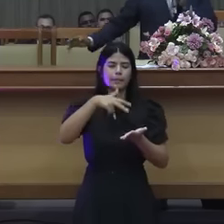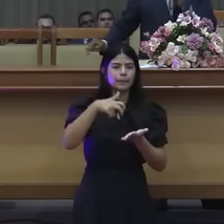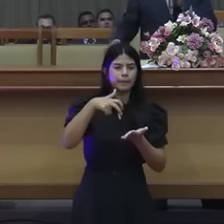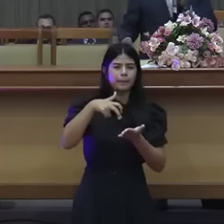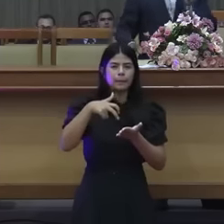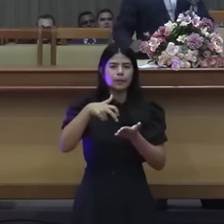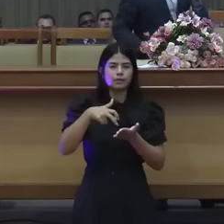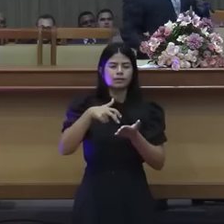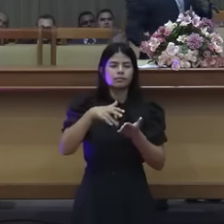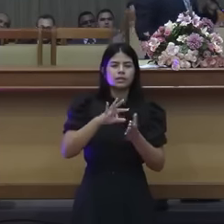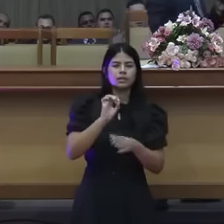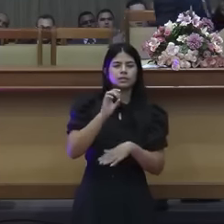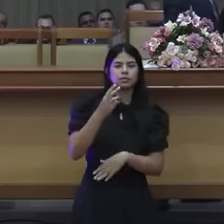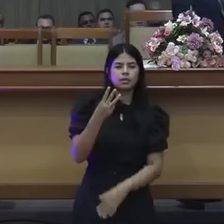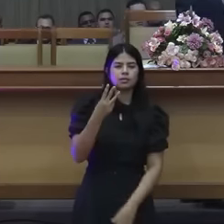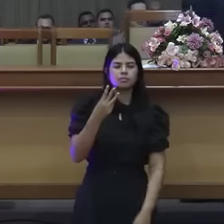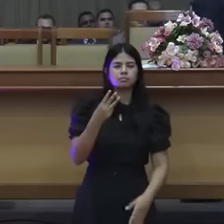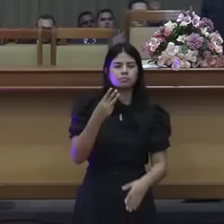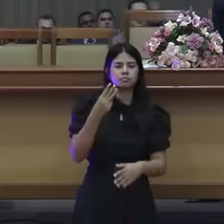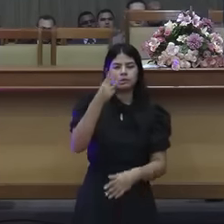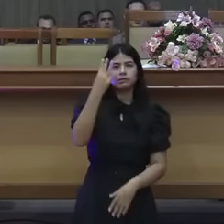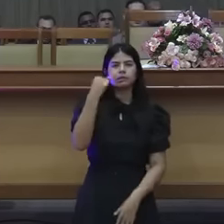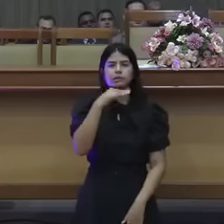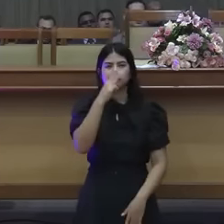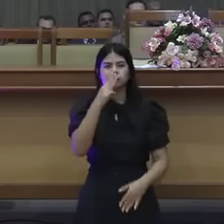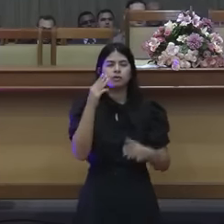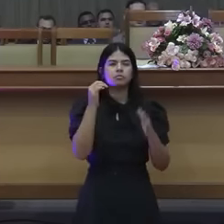três horas de louvor e dez minutos de palavra